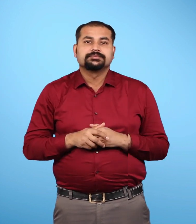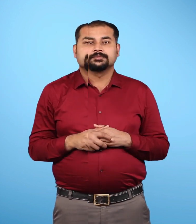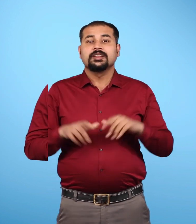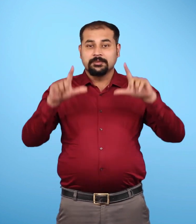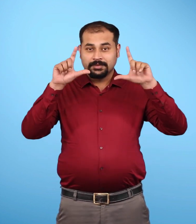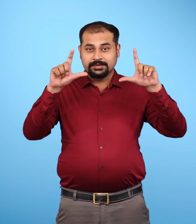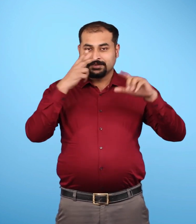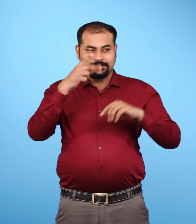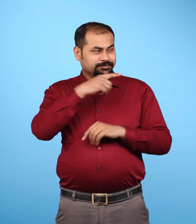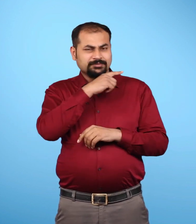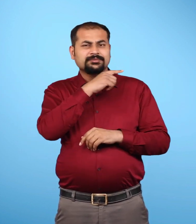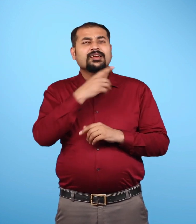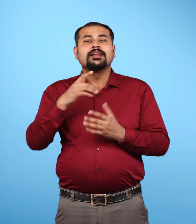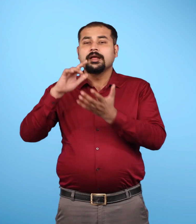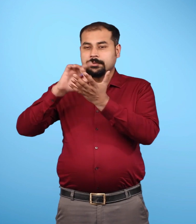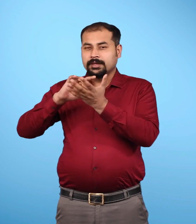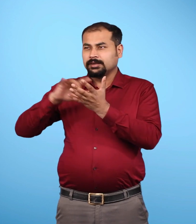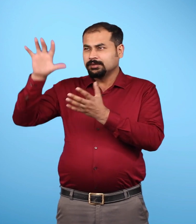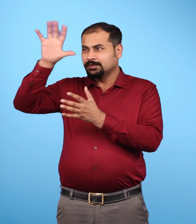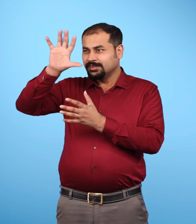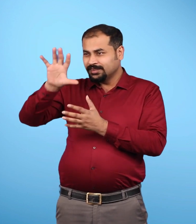इस प्रिष्ठ पर एक चित्र में डबलिन